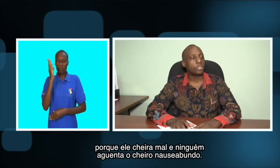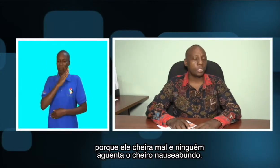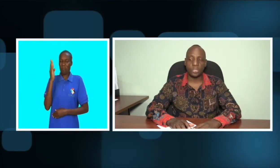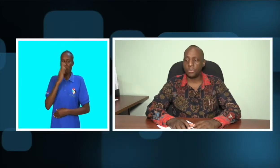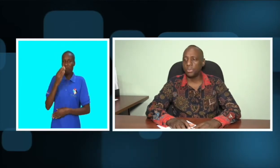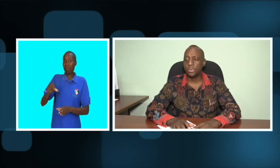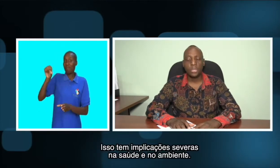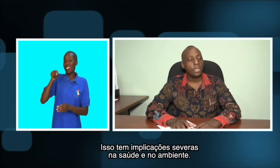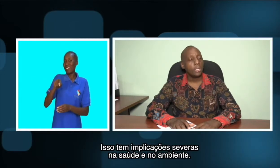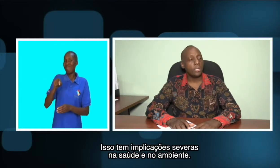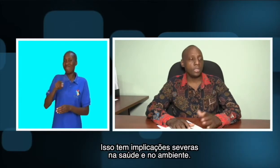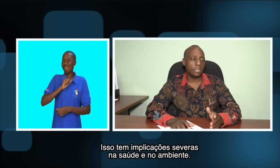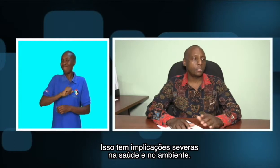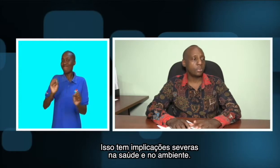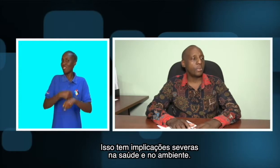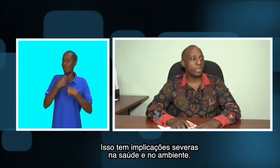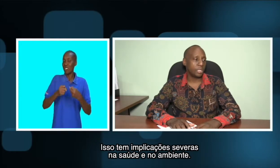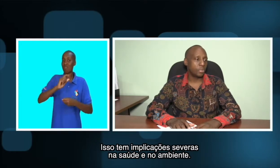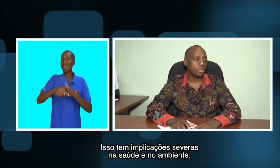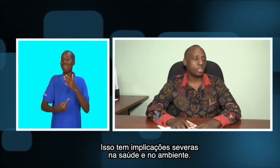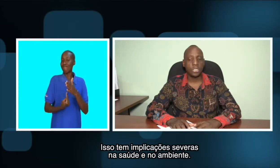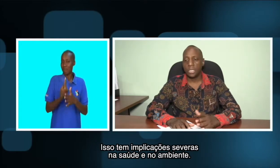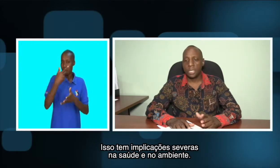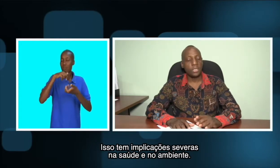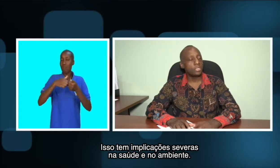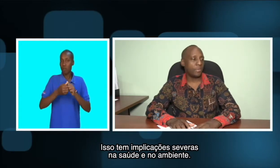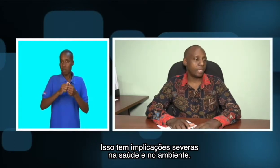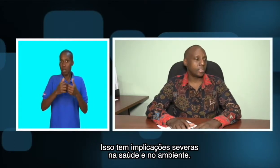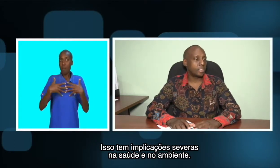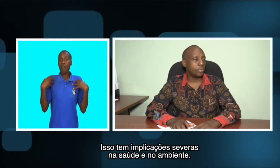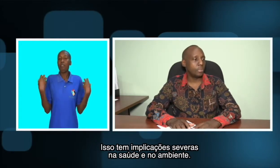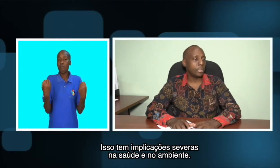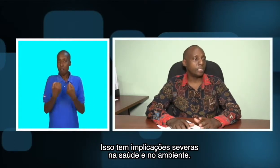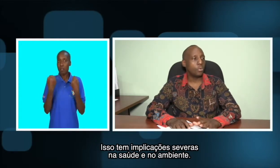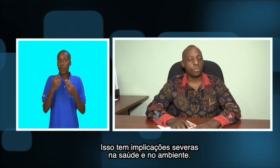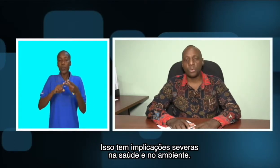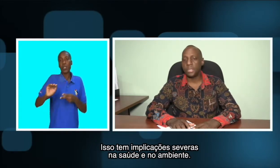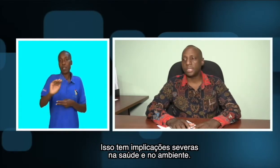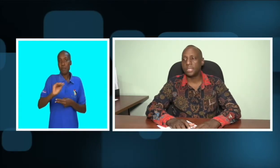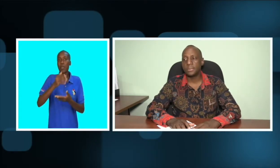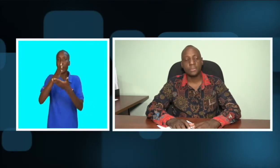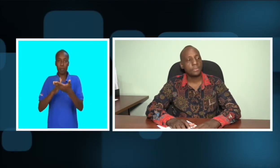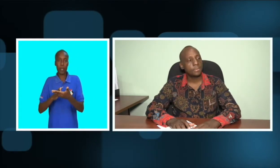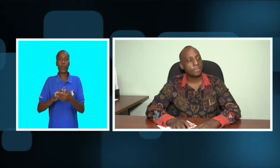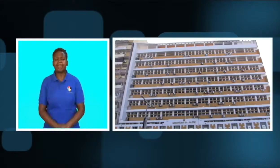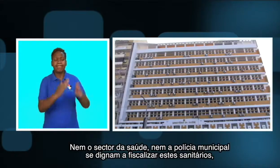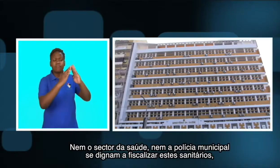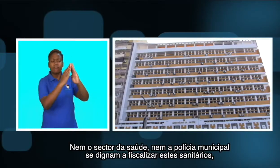fenoseabundos e isso tem implicações severas na saúde, assim como no ambiente. Nem o setor